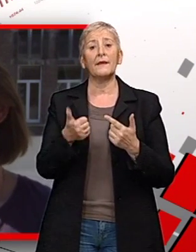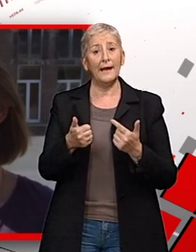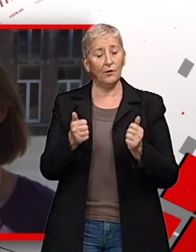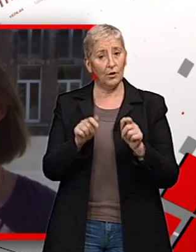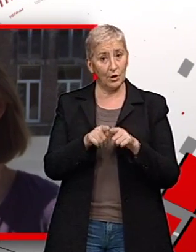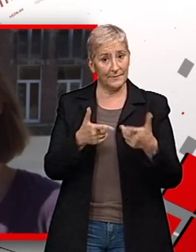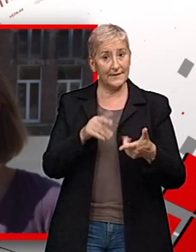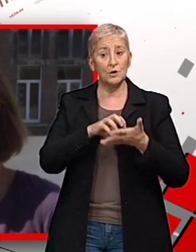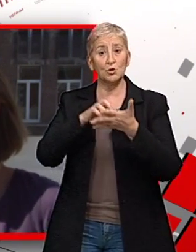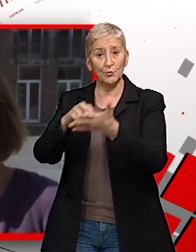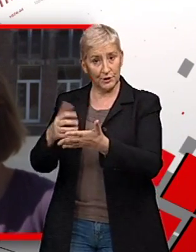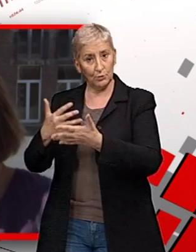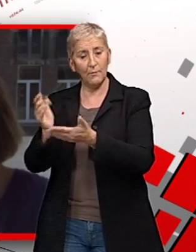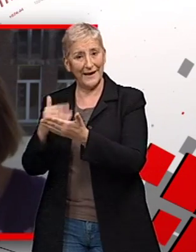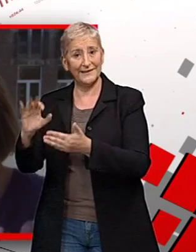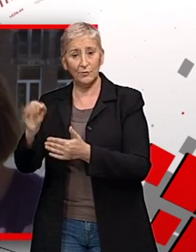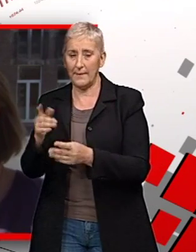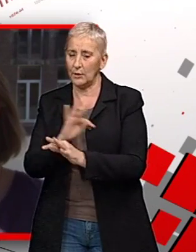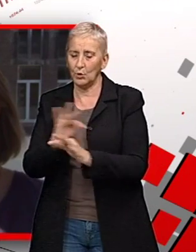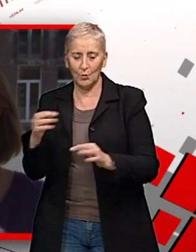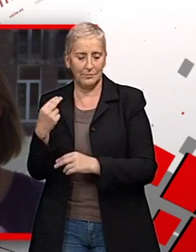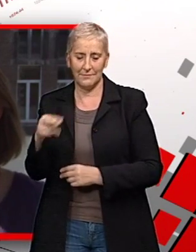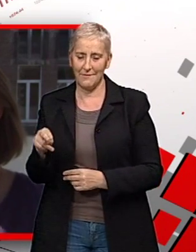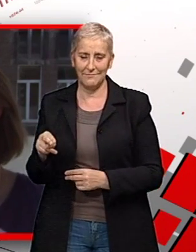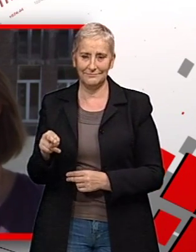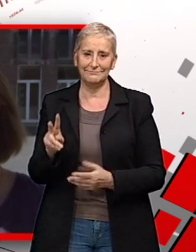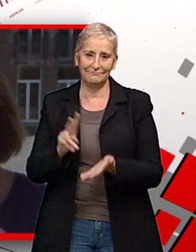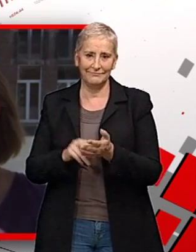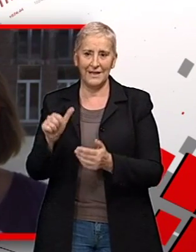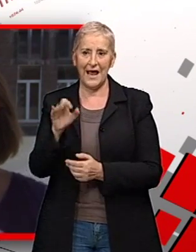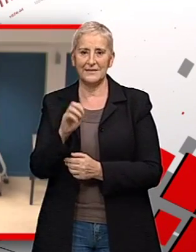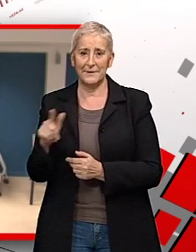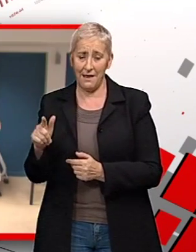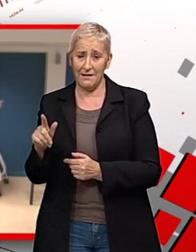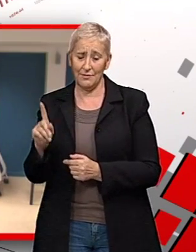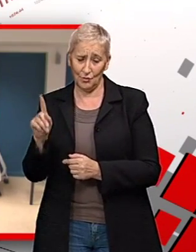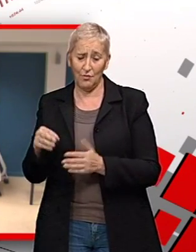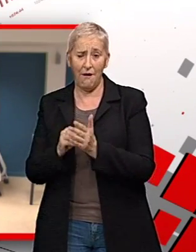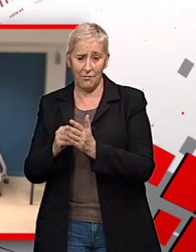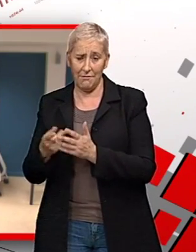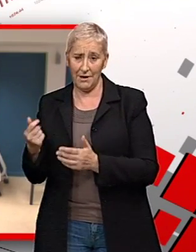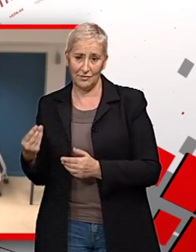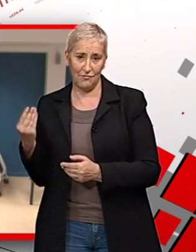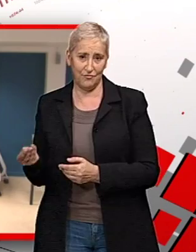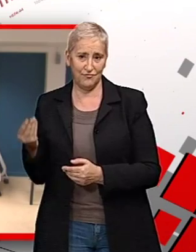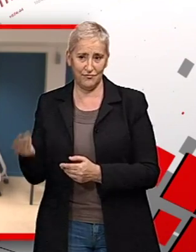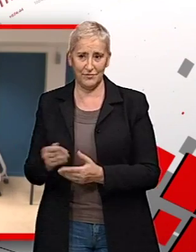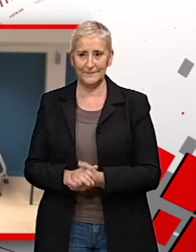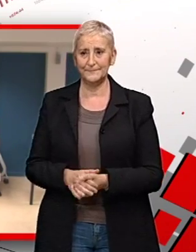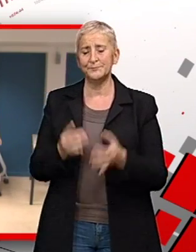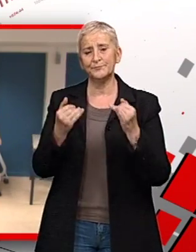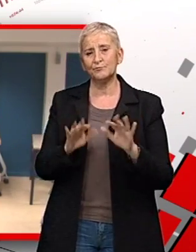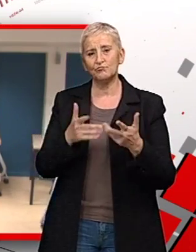mais ça ne subsidie encore pas toute l'entièreté et donc c'est vrai que l'ASBL est encore indispensable. L'école Sainte-Marie qui accueille actuellement une